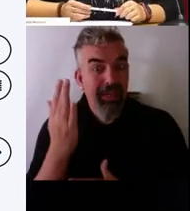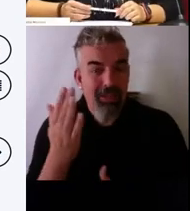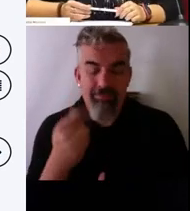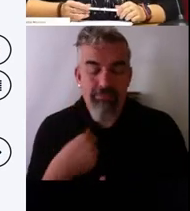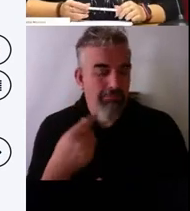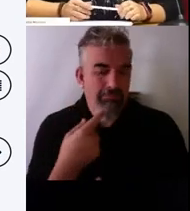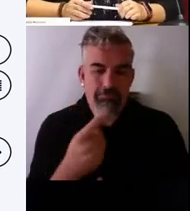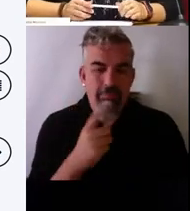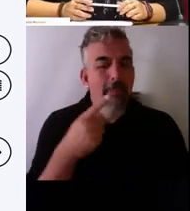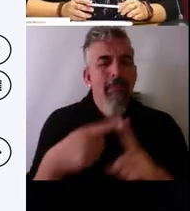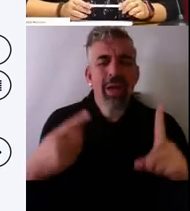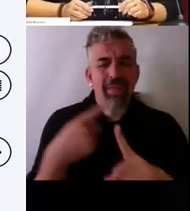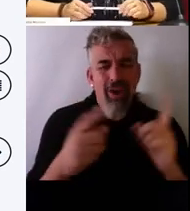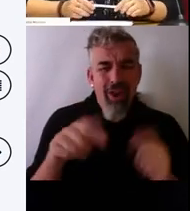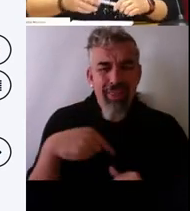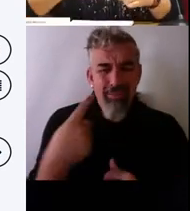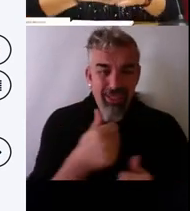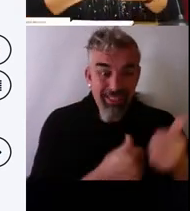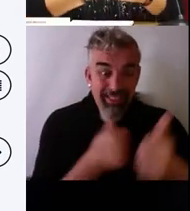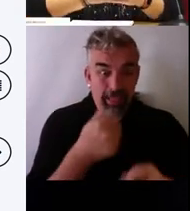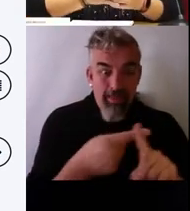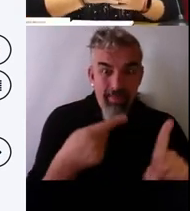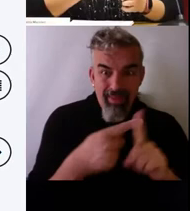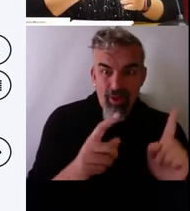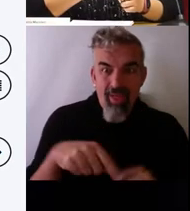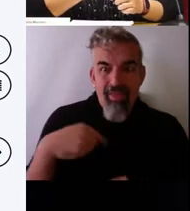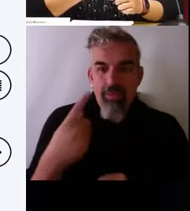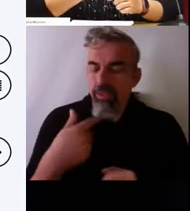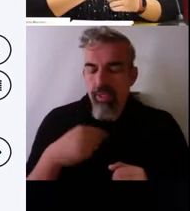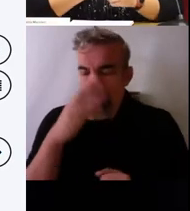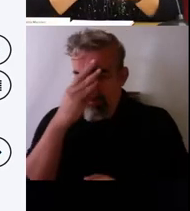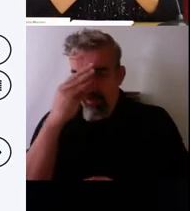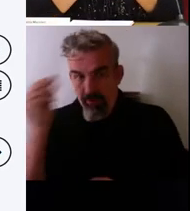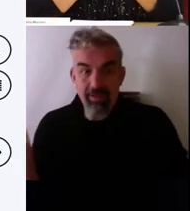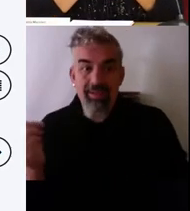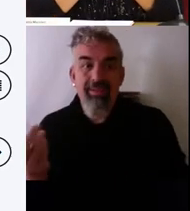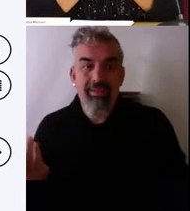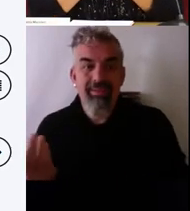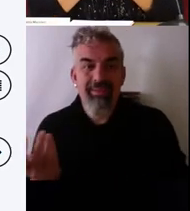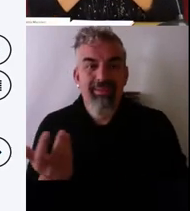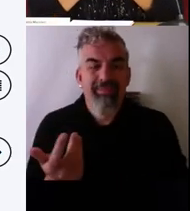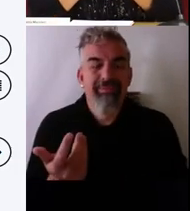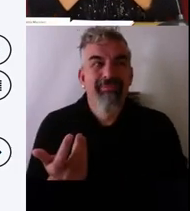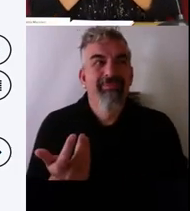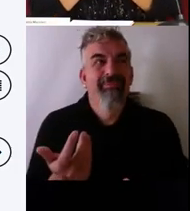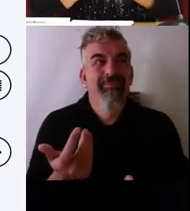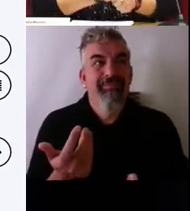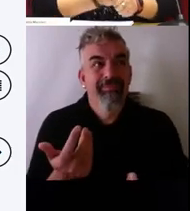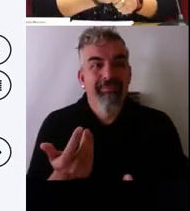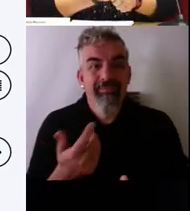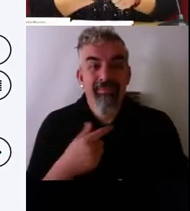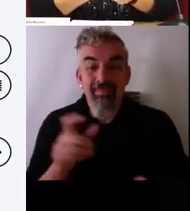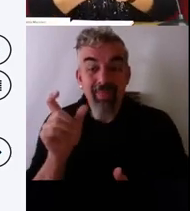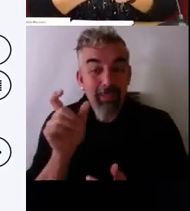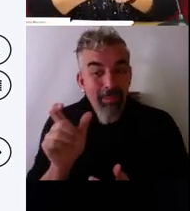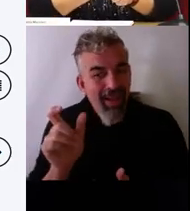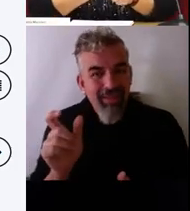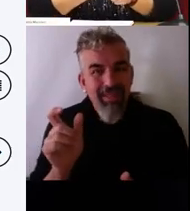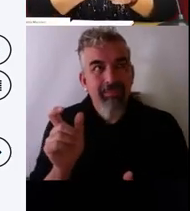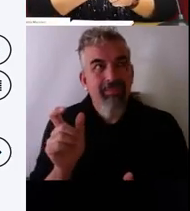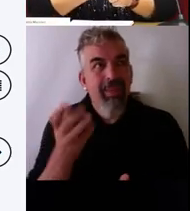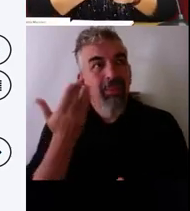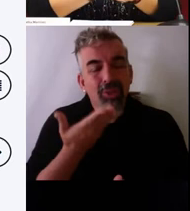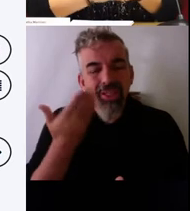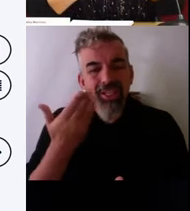Entonces, es muy complicado llegar a... Y la palabra es comprender, es